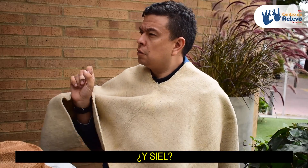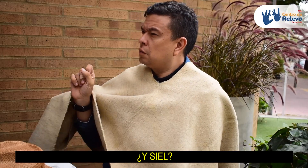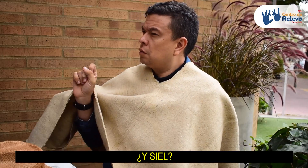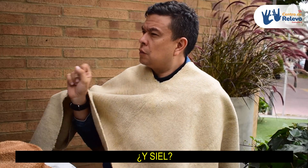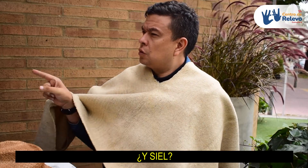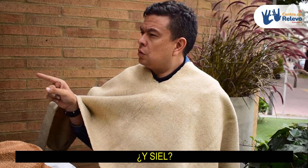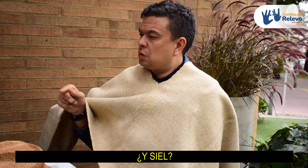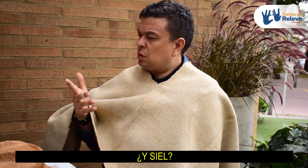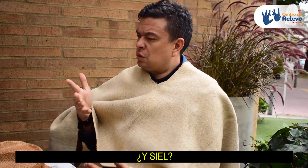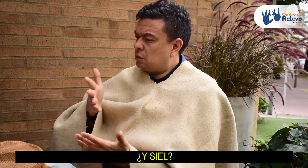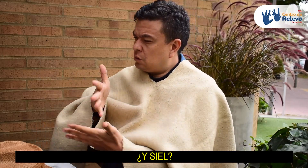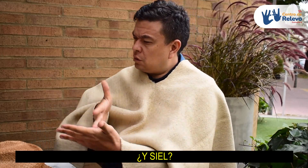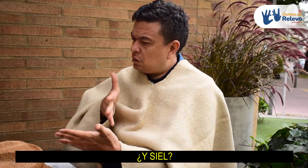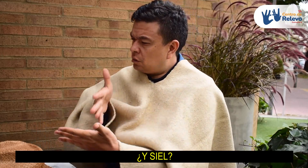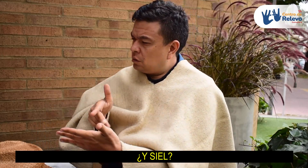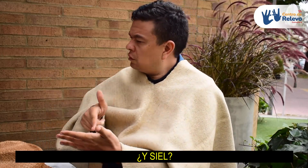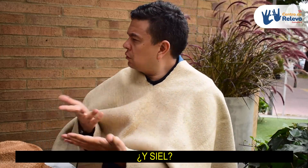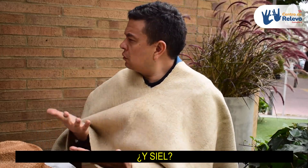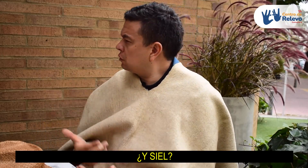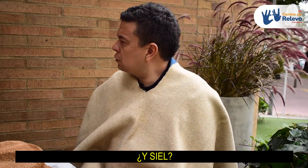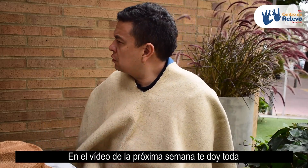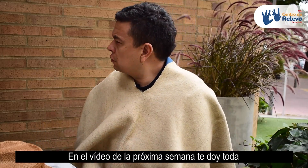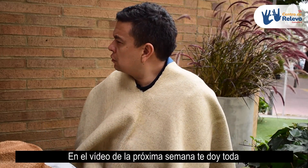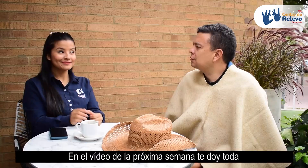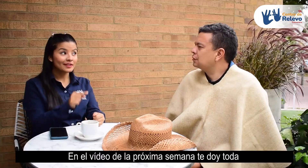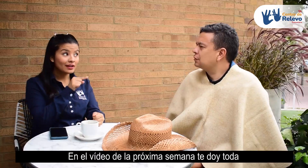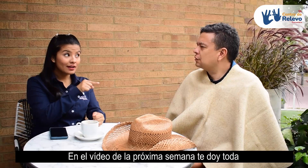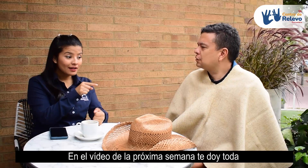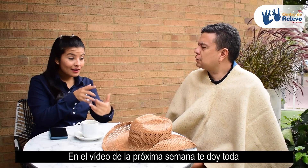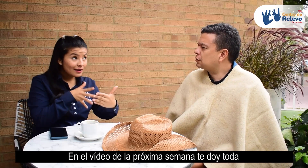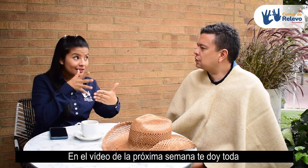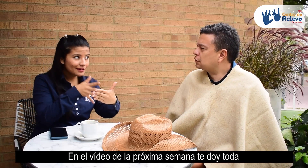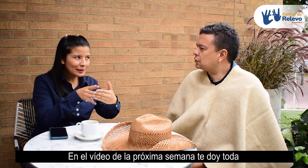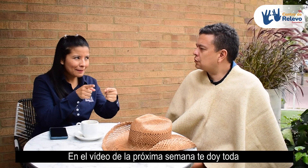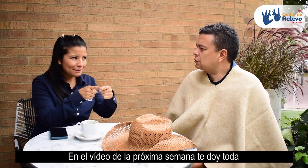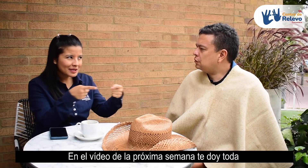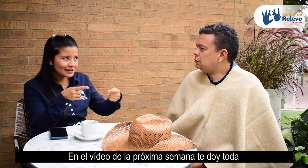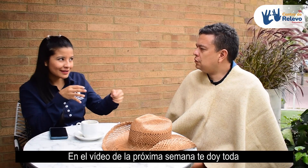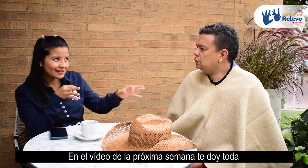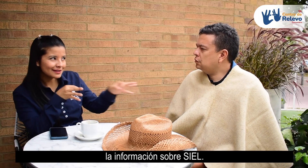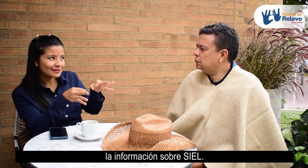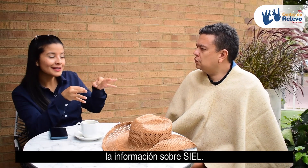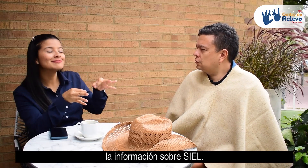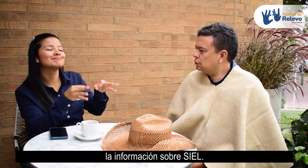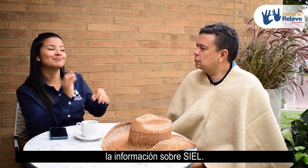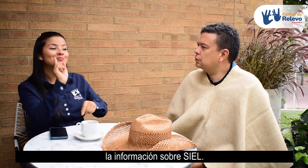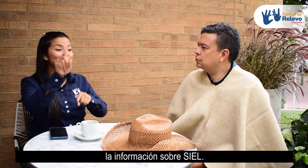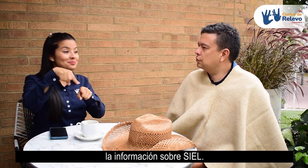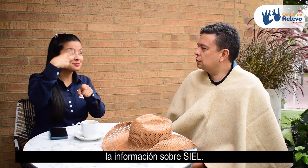¿Y Ciel? En el video de la próxima semana te doy toda la información sobre Ciel